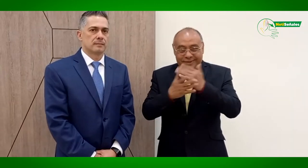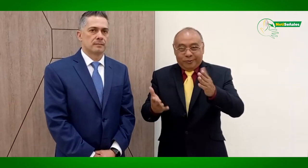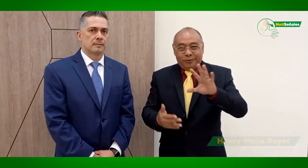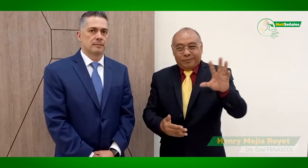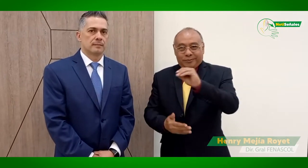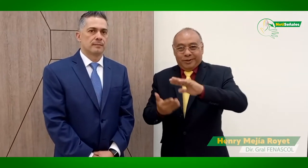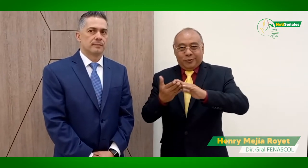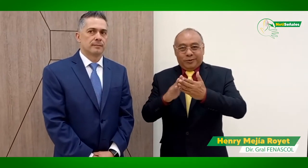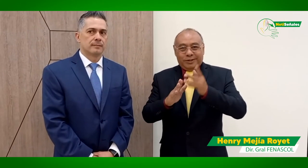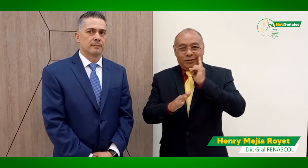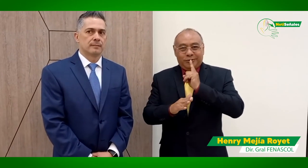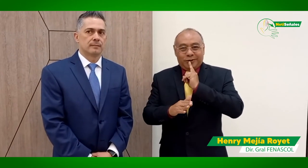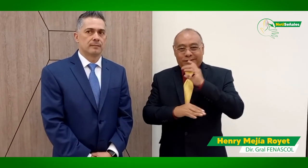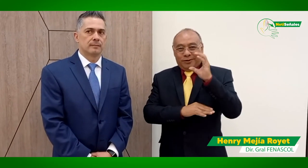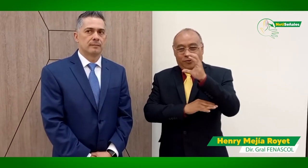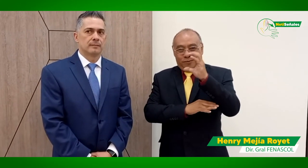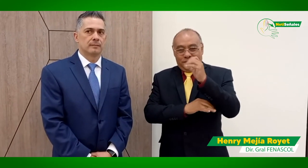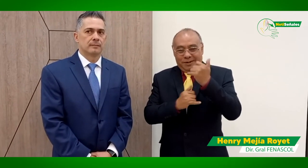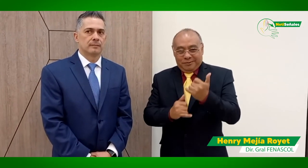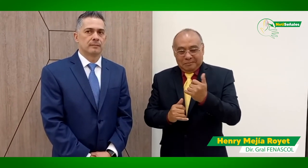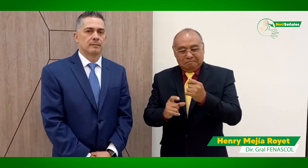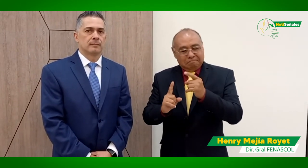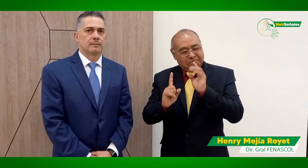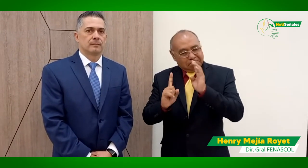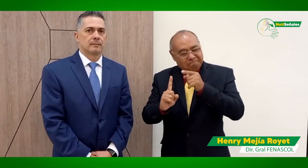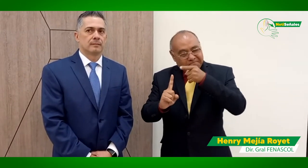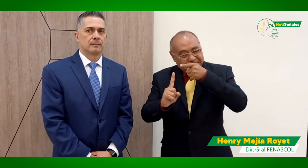Hola, cordial saludo para toda la comunidad sorda colombiana.